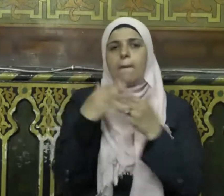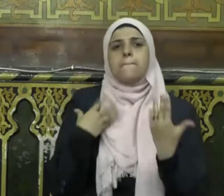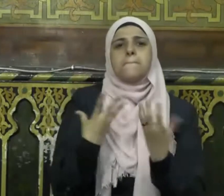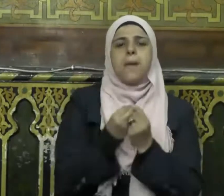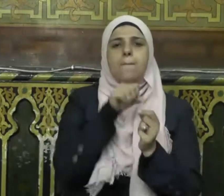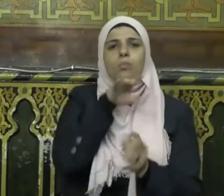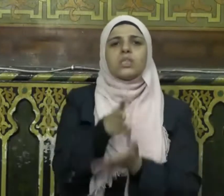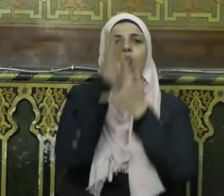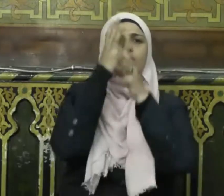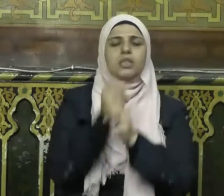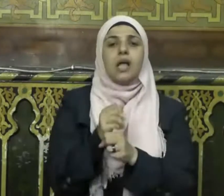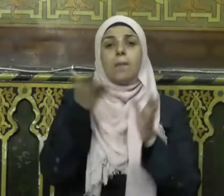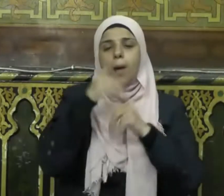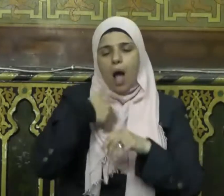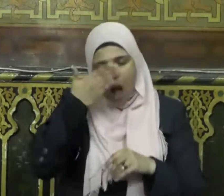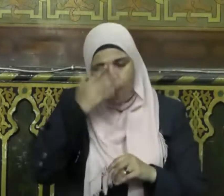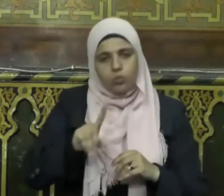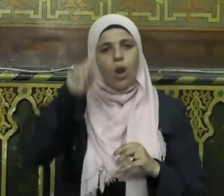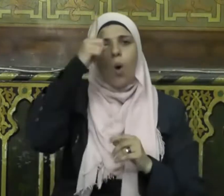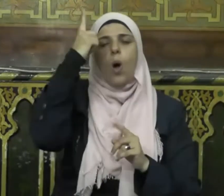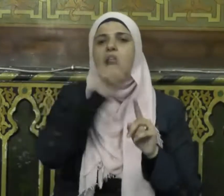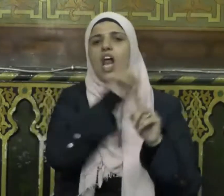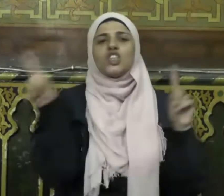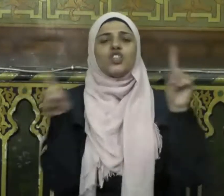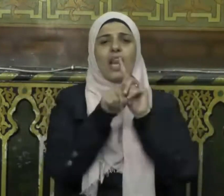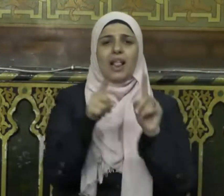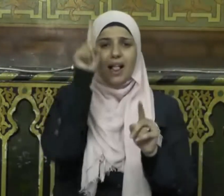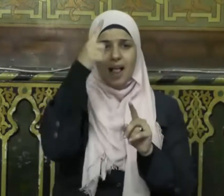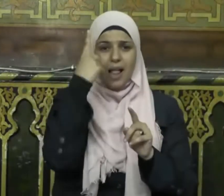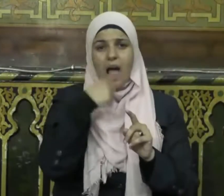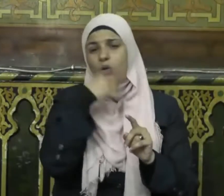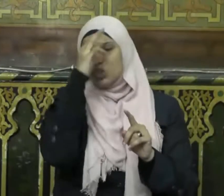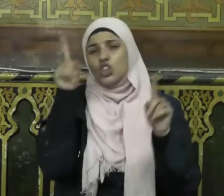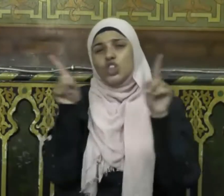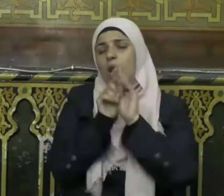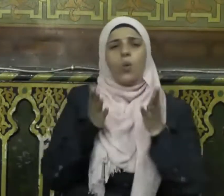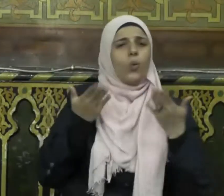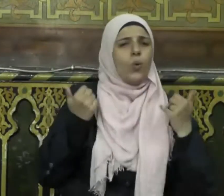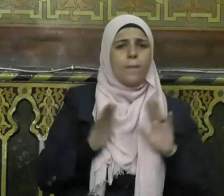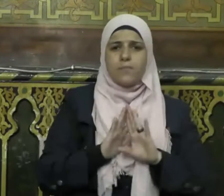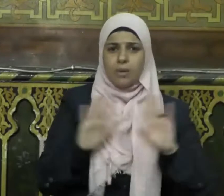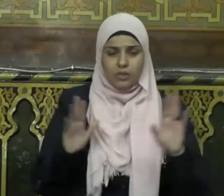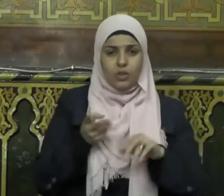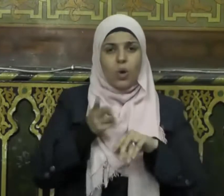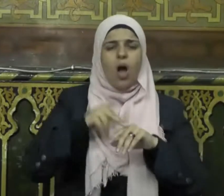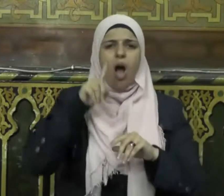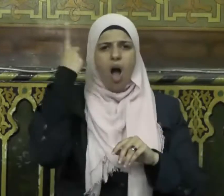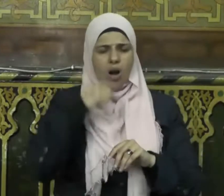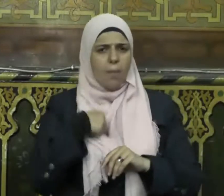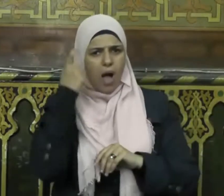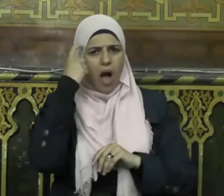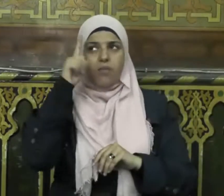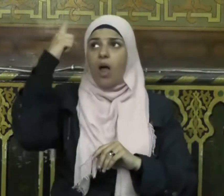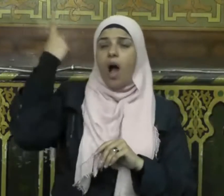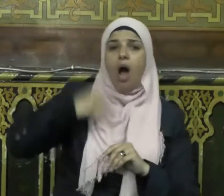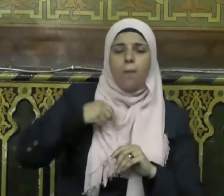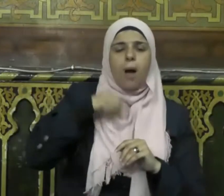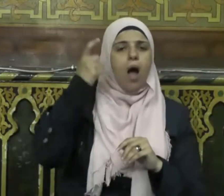ما جاء به فعبدنا الله وحده فلم نشرك به شيئا وحرمنا ما حرم علينا